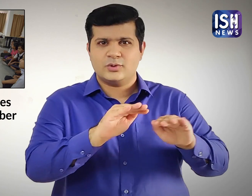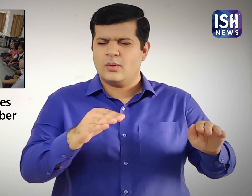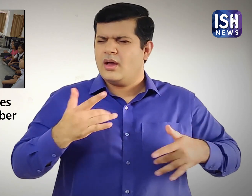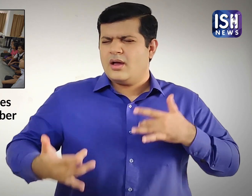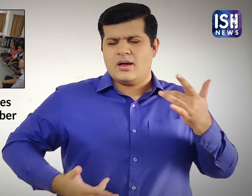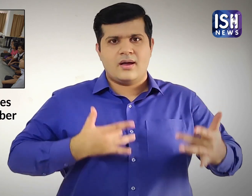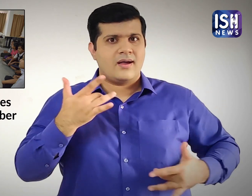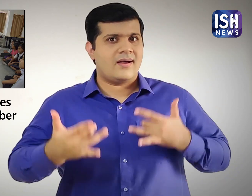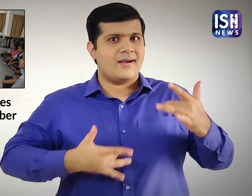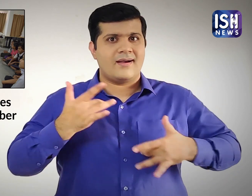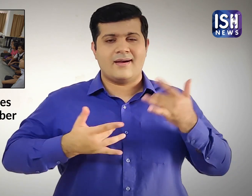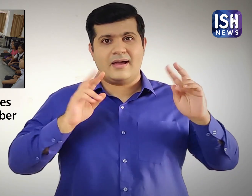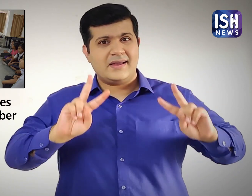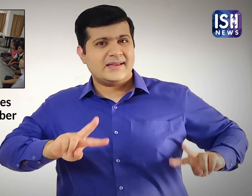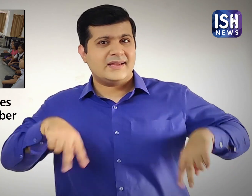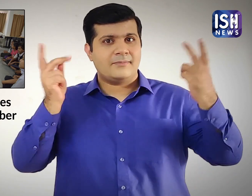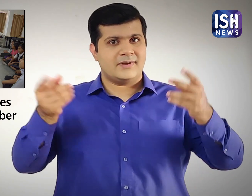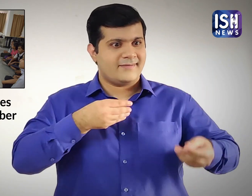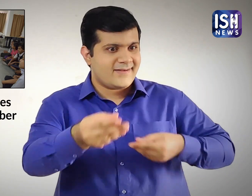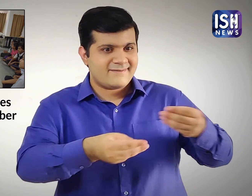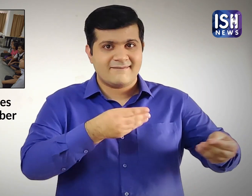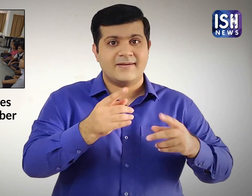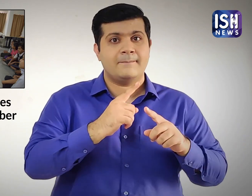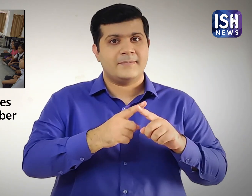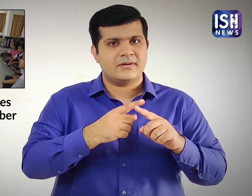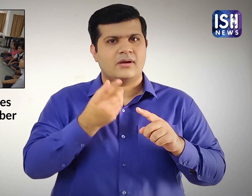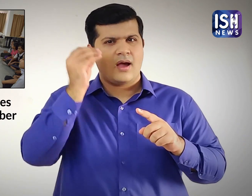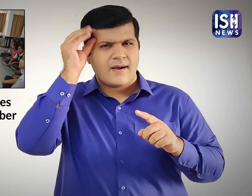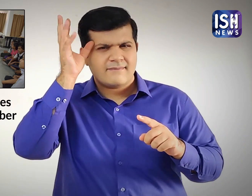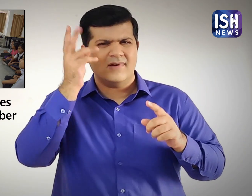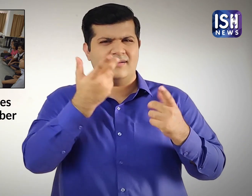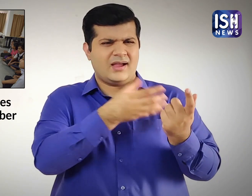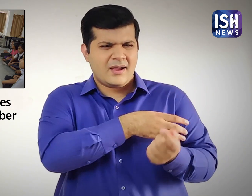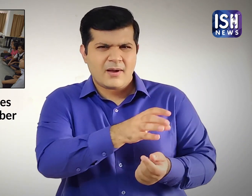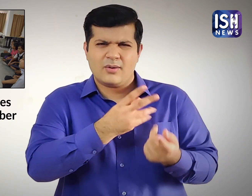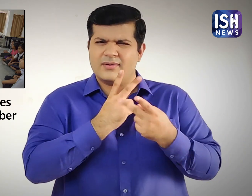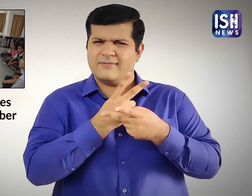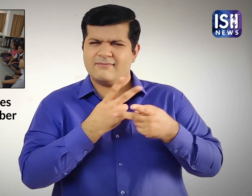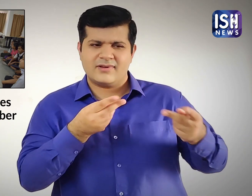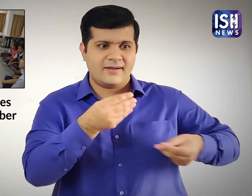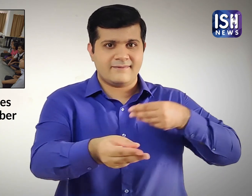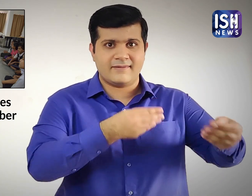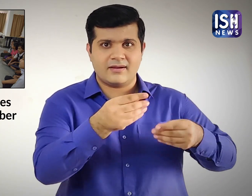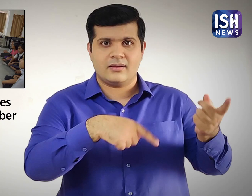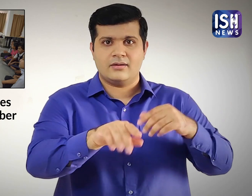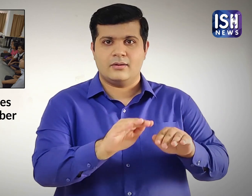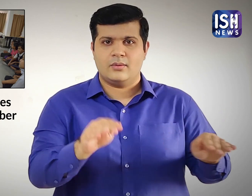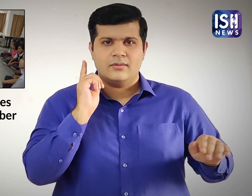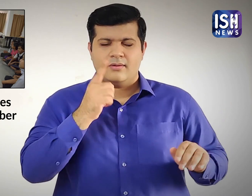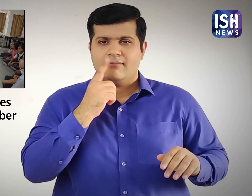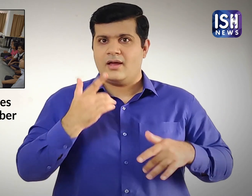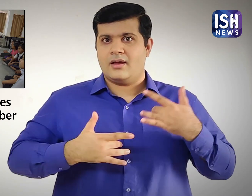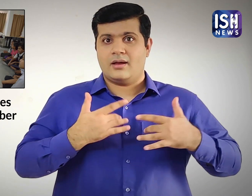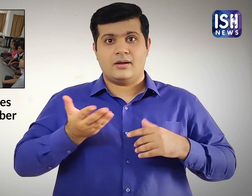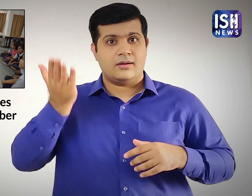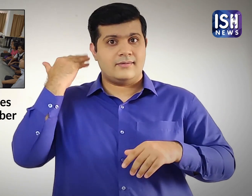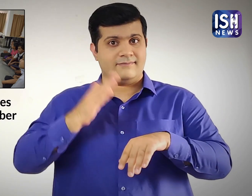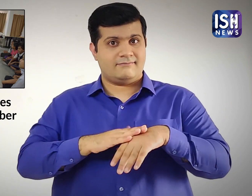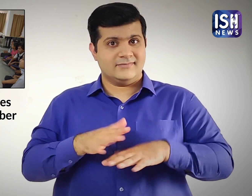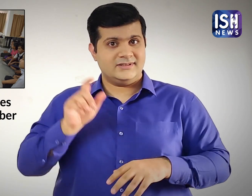सिकाए। और छात्रों में सशक्तिकरन और जागरुकता पैदा